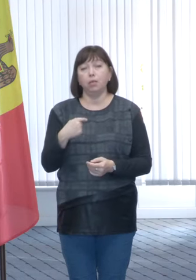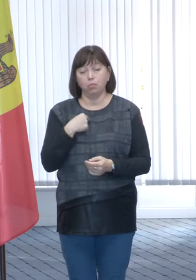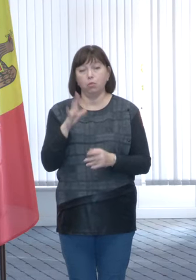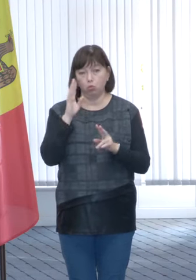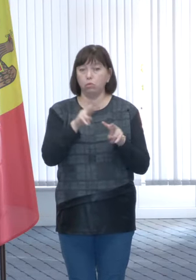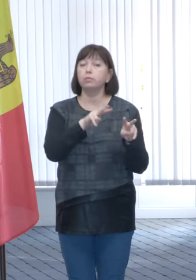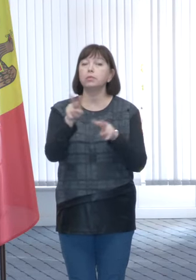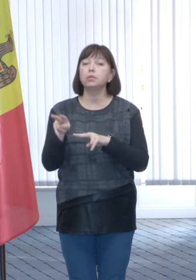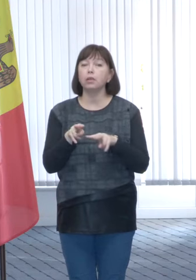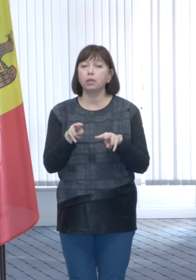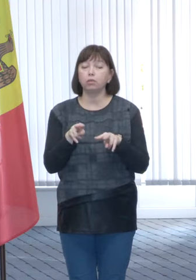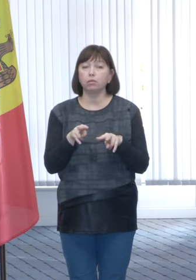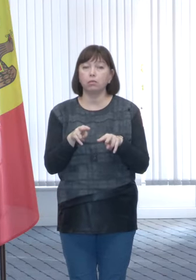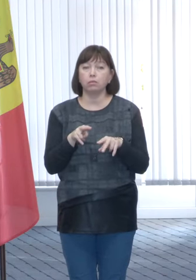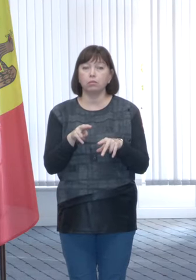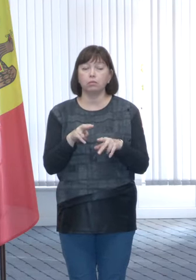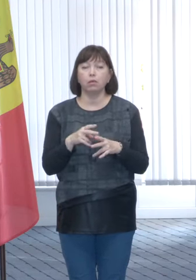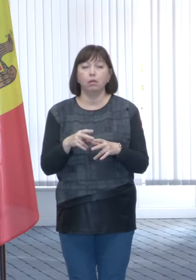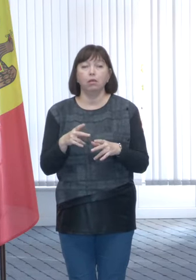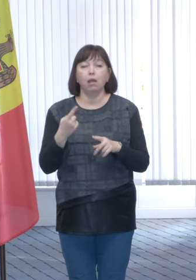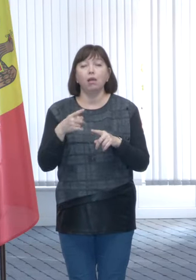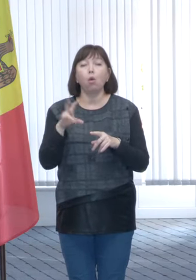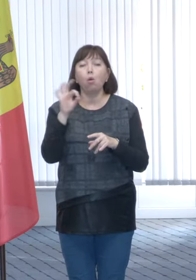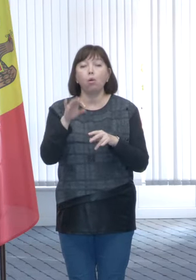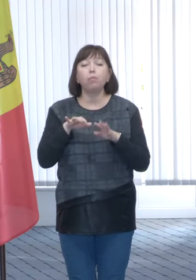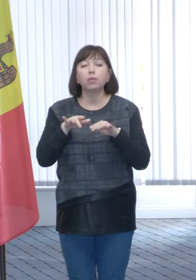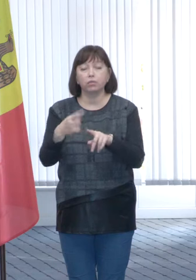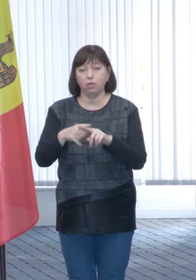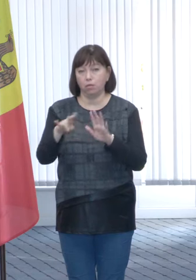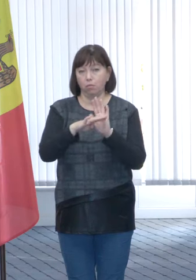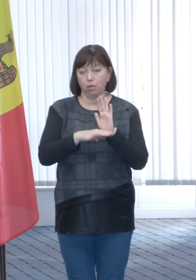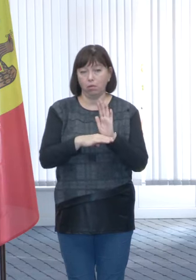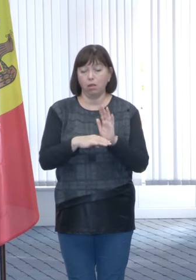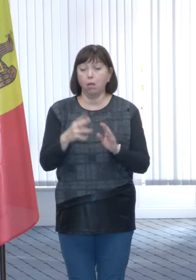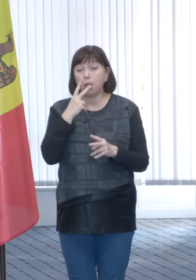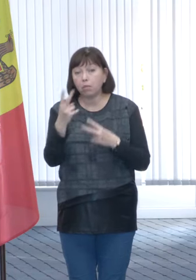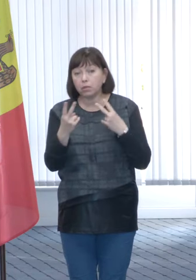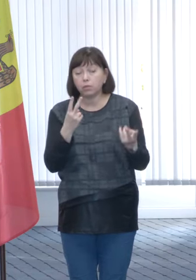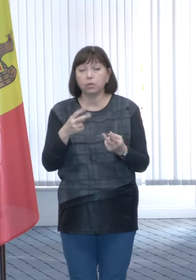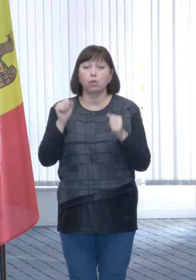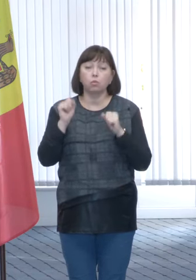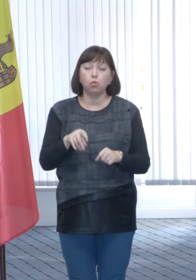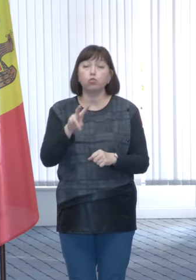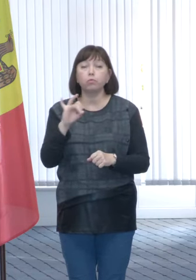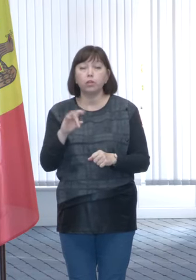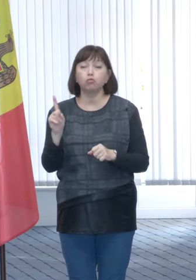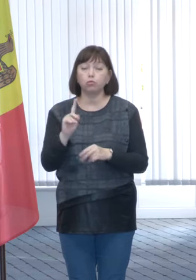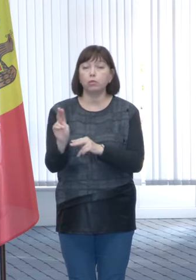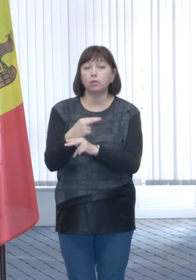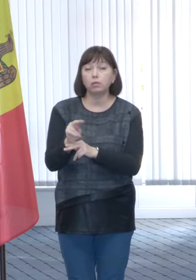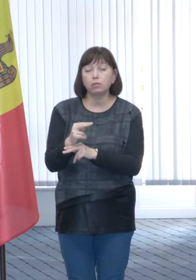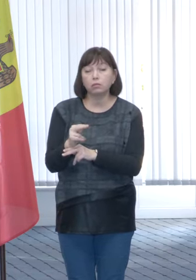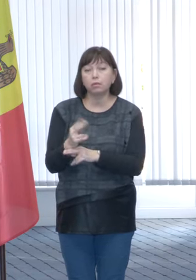monitoriza impactul acestui program și din perspectiva aceasta pentru ca să vedem dacă putem să venim cu anumite